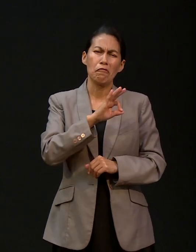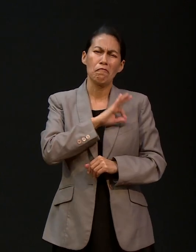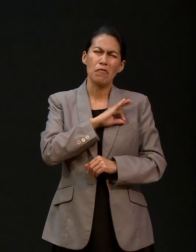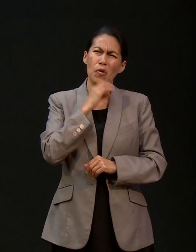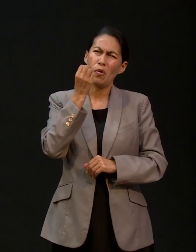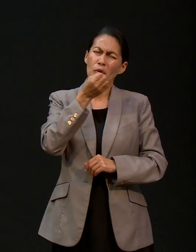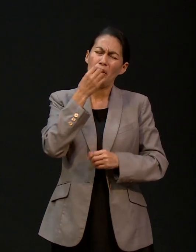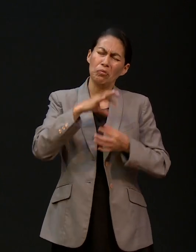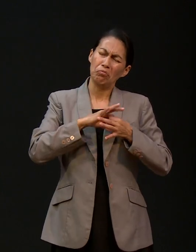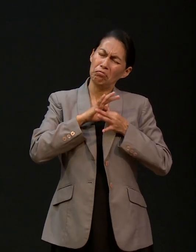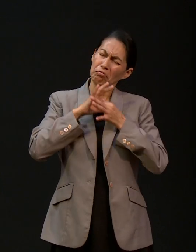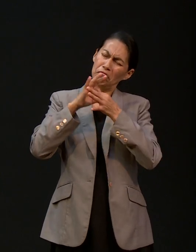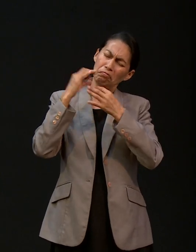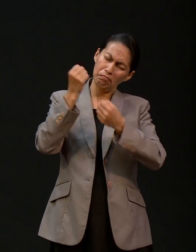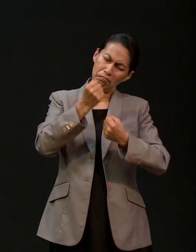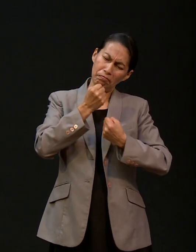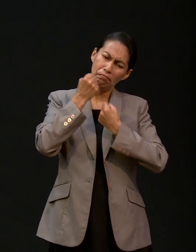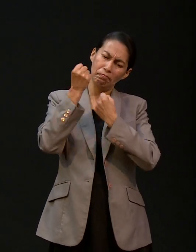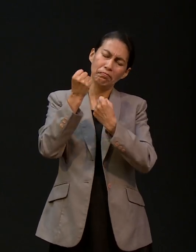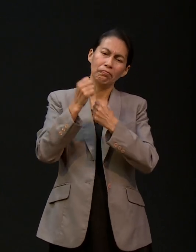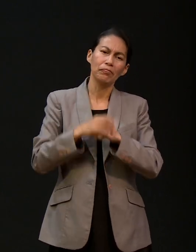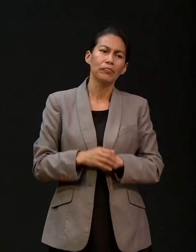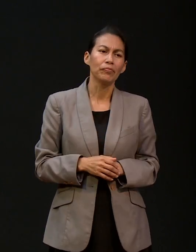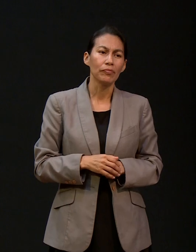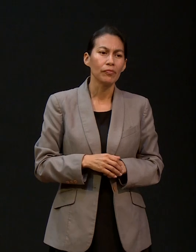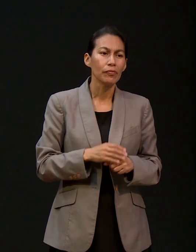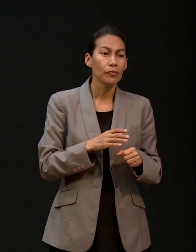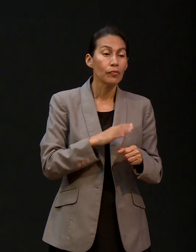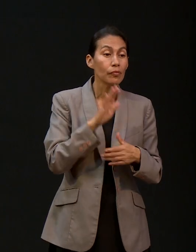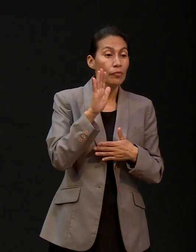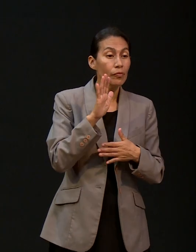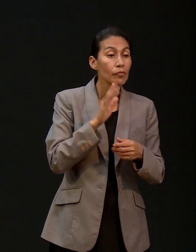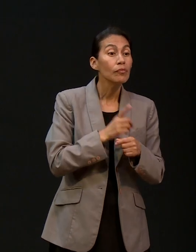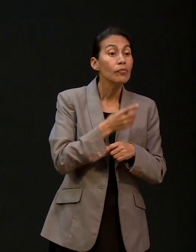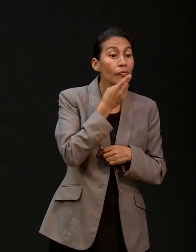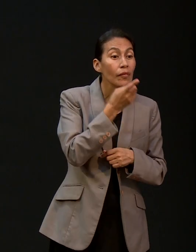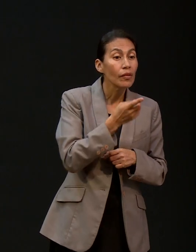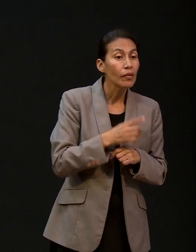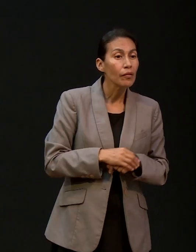fortalecer su fe en oración como dice la promesa dice y dijo